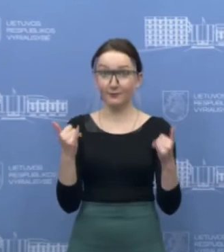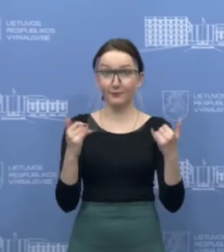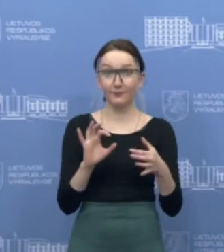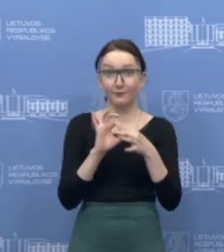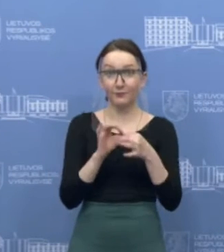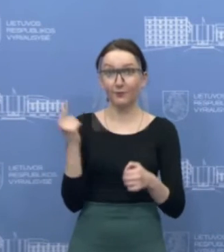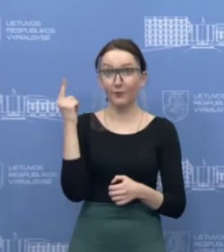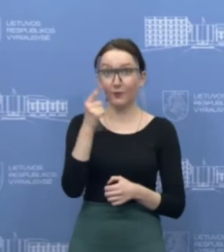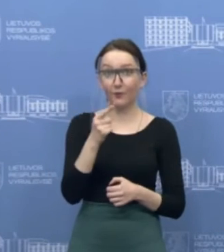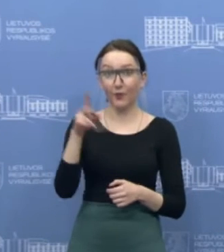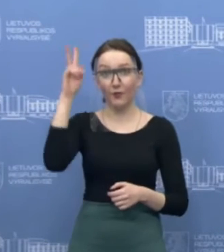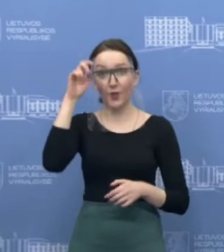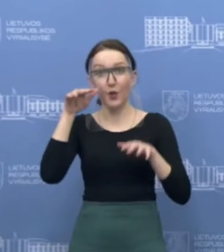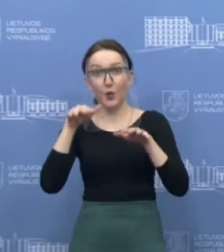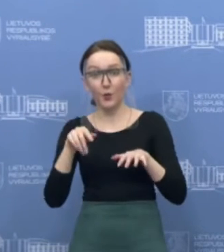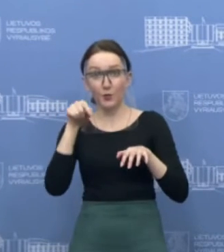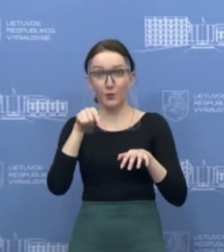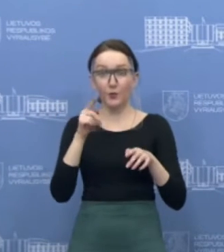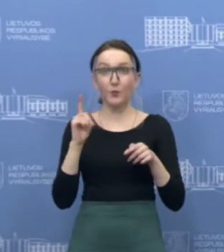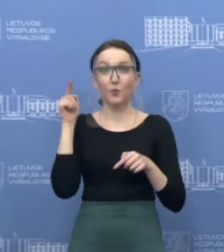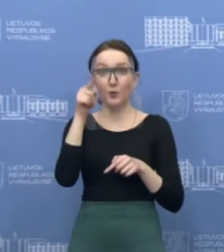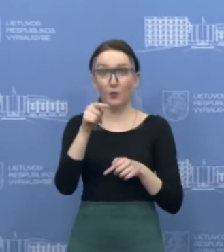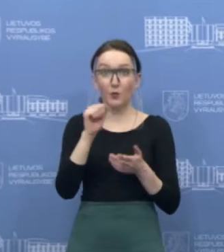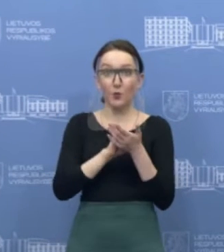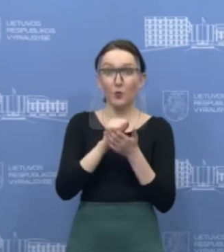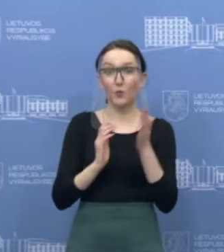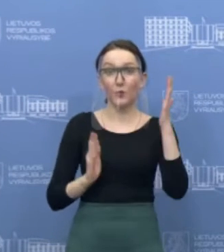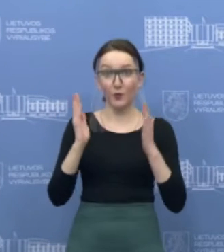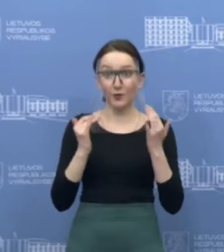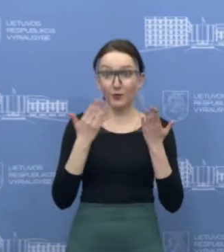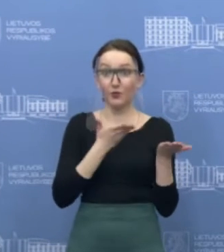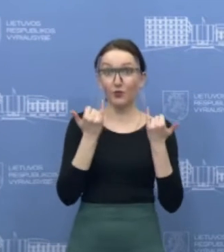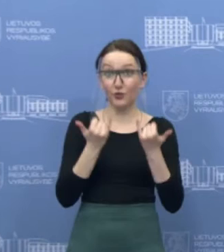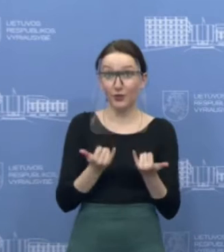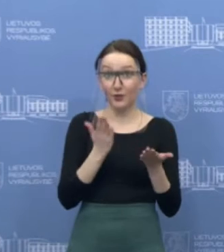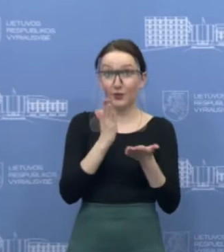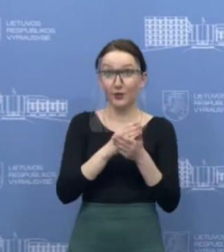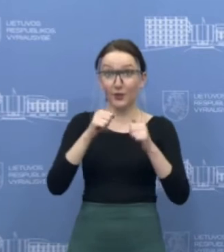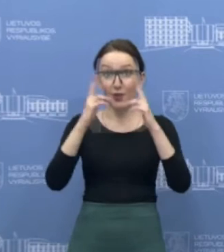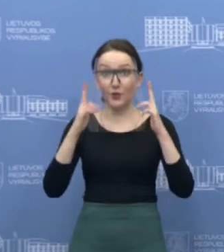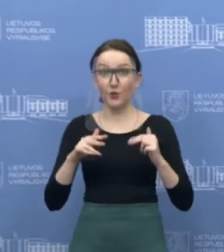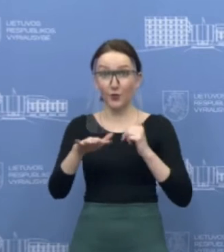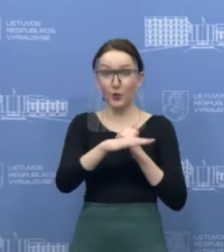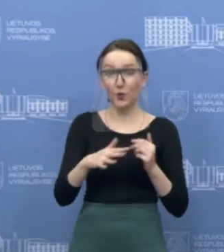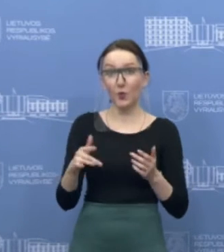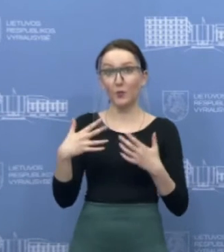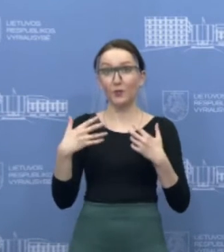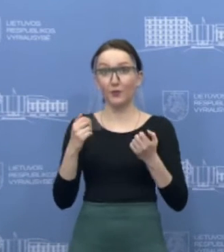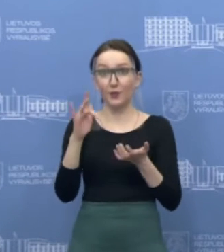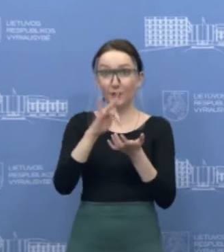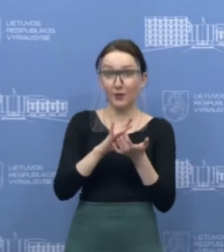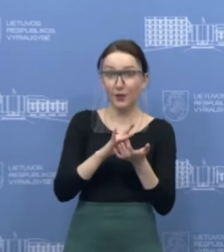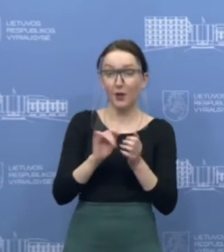... ... Ir šį kartą mumis yra nacionalinio visuomenės greikatos centro